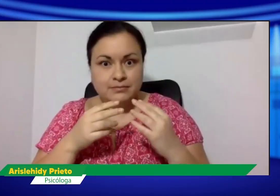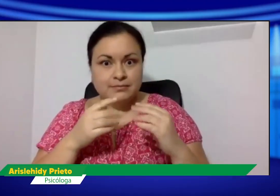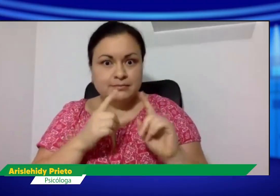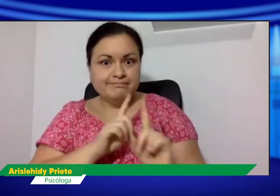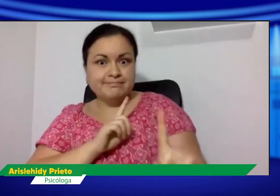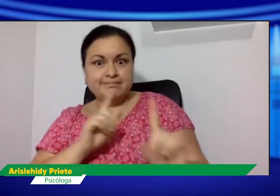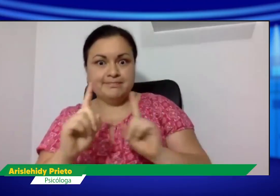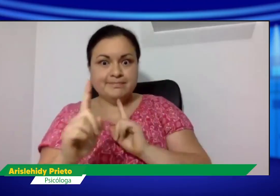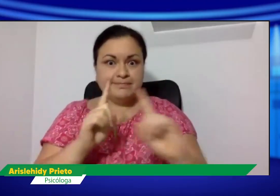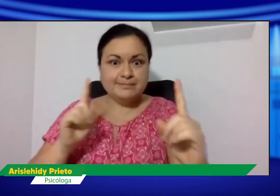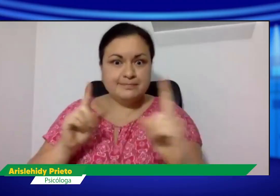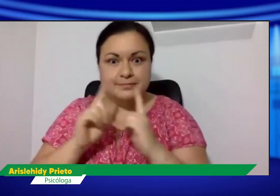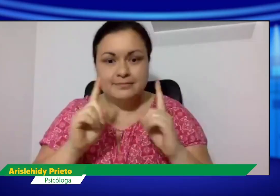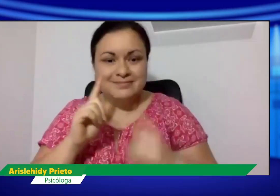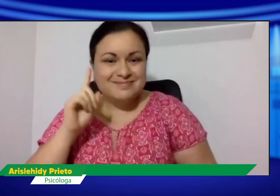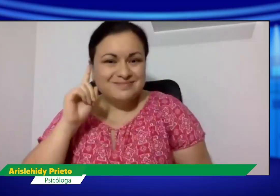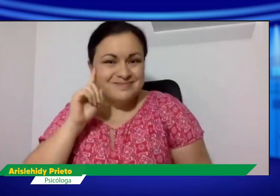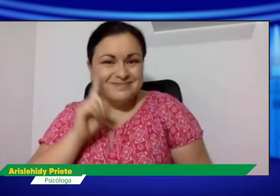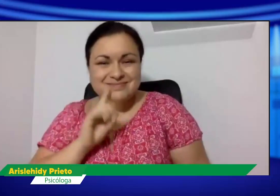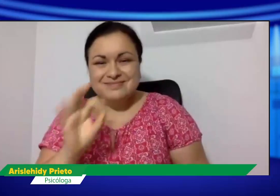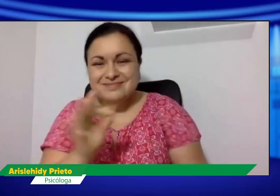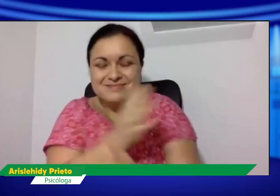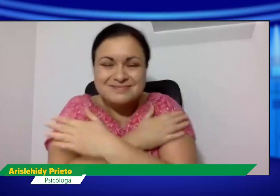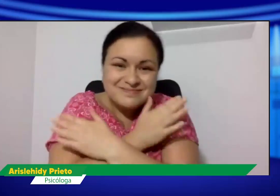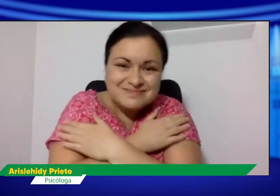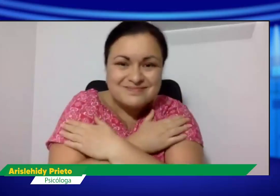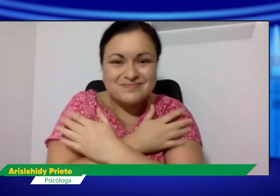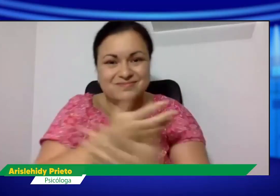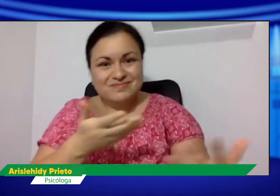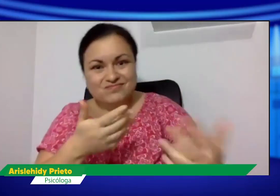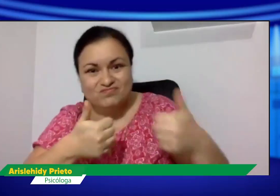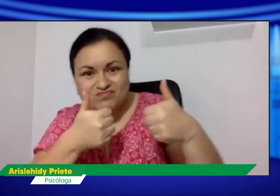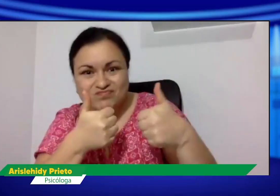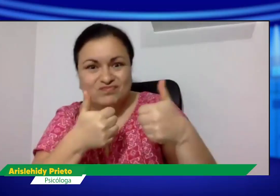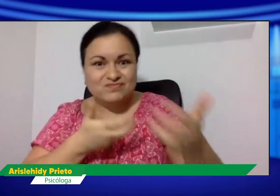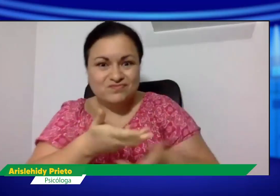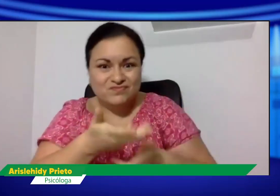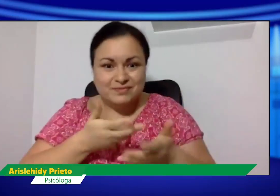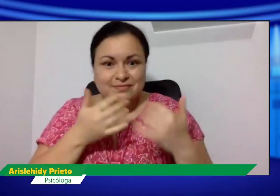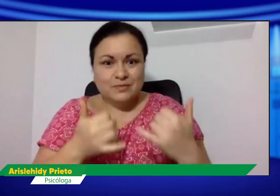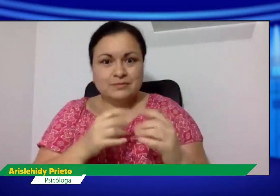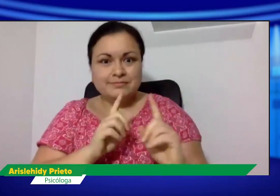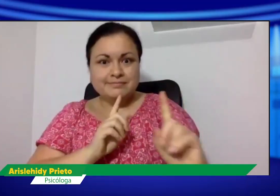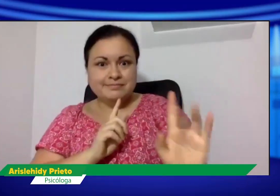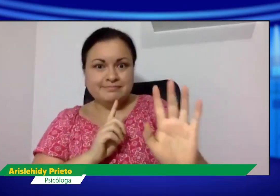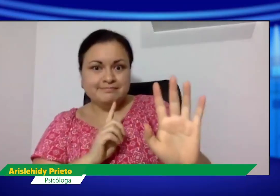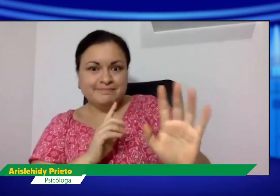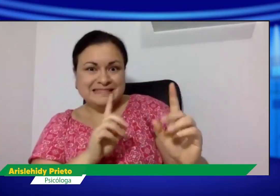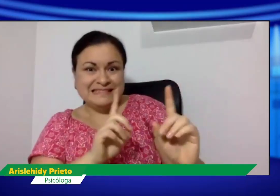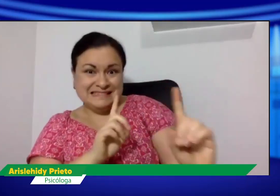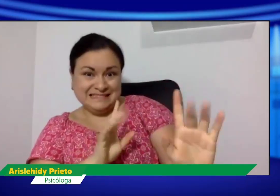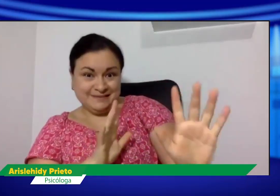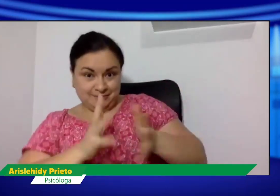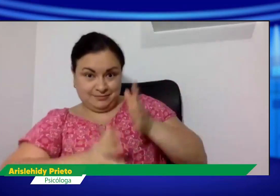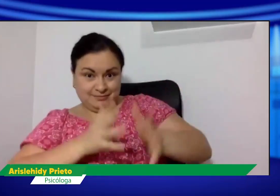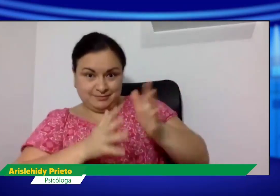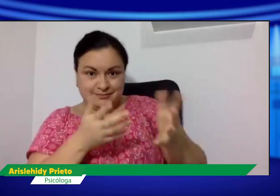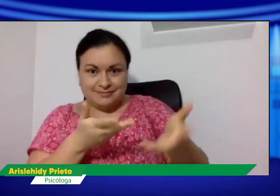familia se distancia. Y pues con las personas sordas sabemos que ahí es acostumbre saludarnos, pero nos